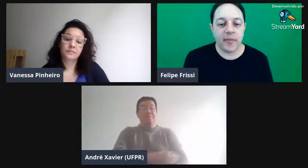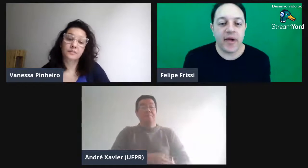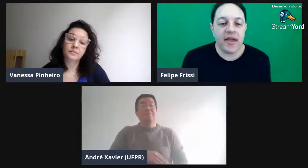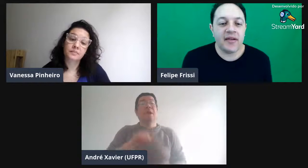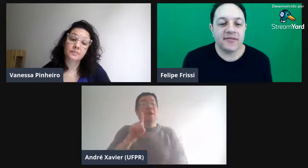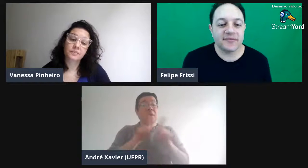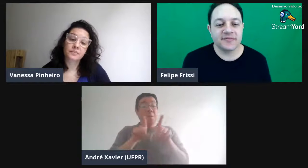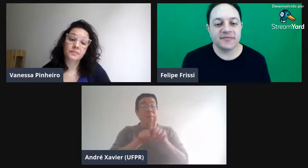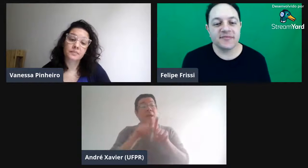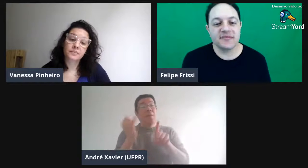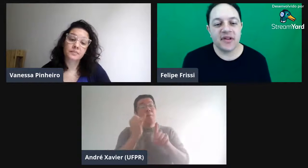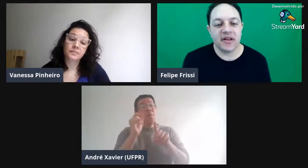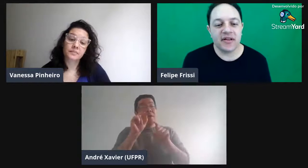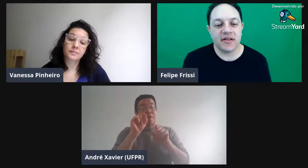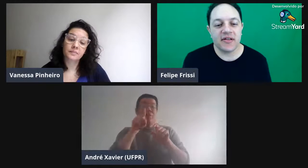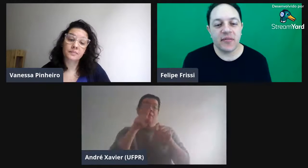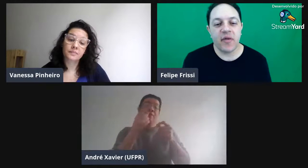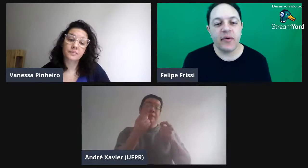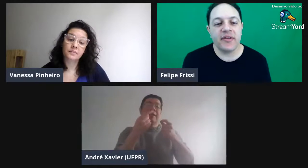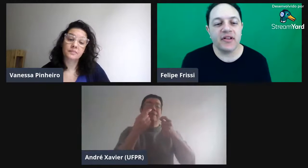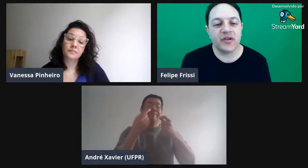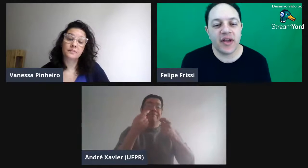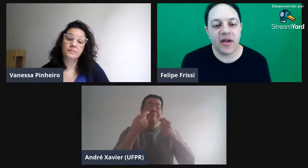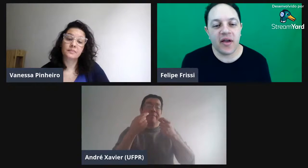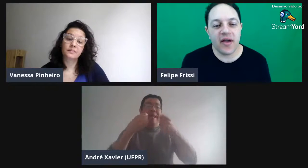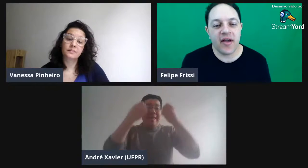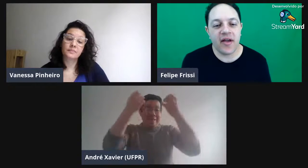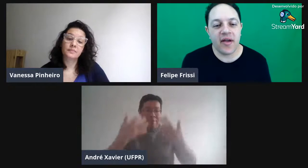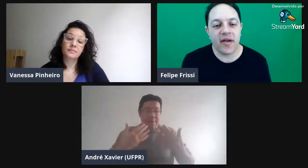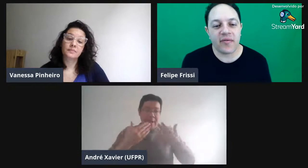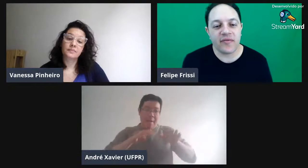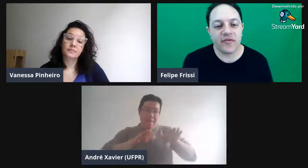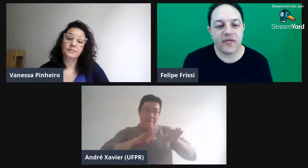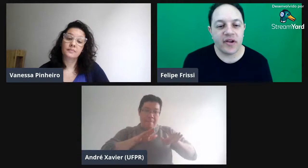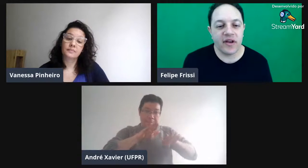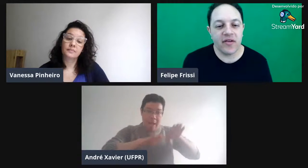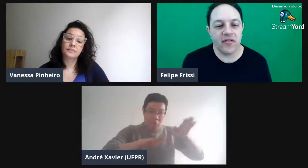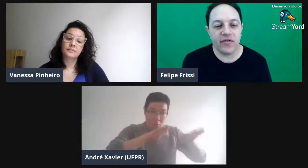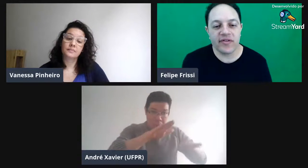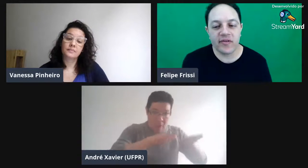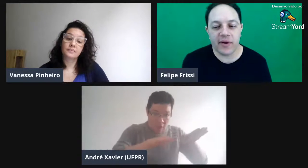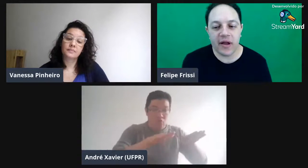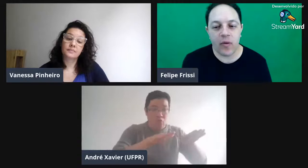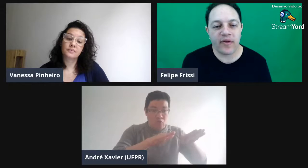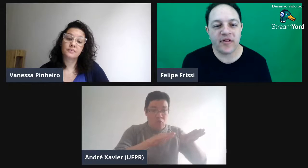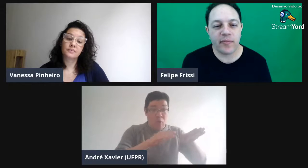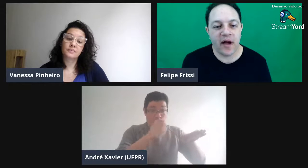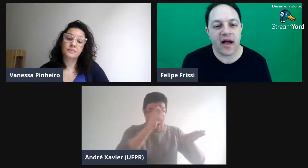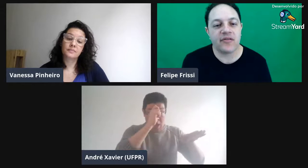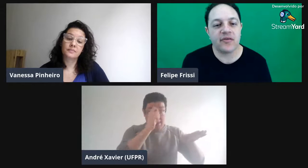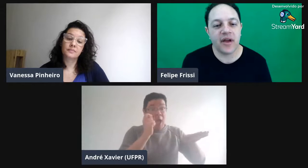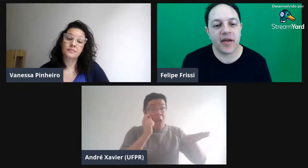Também... Também é importante o quê? Que nem você explicar o passo a passo, né?